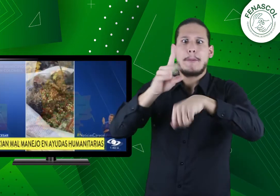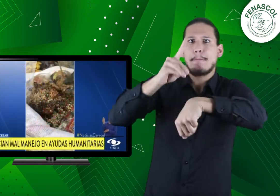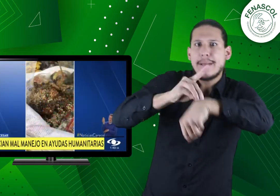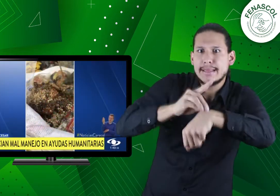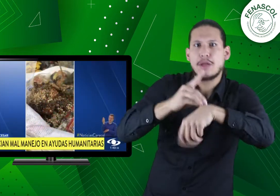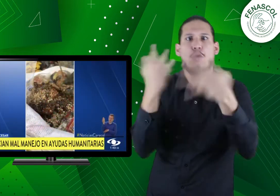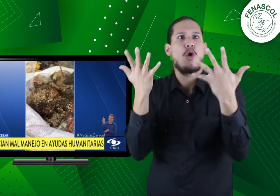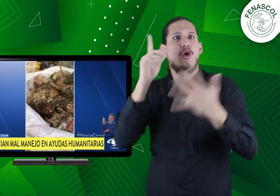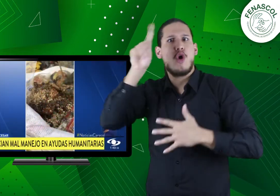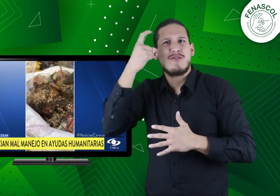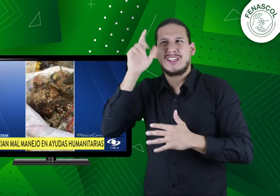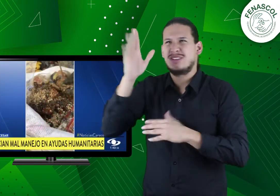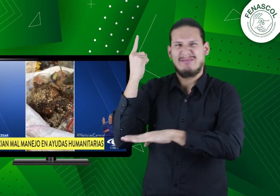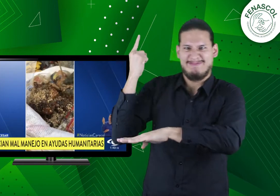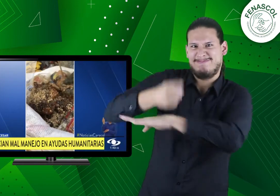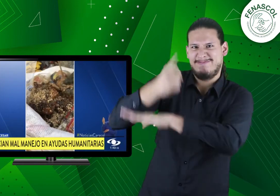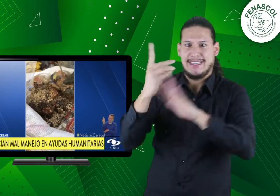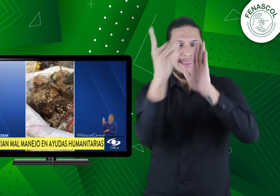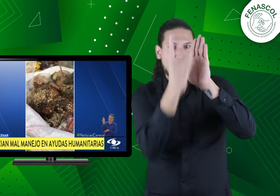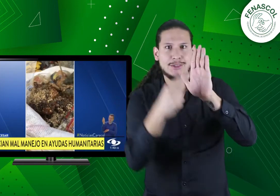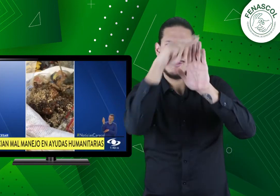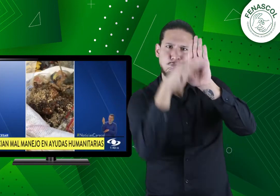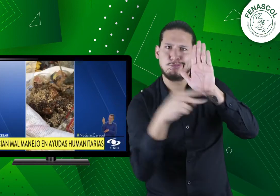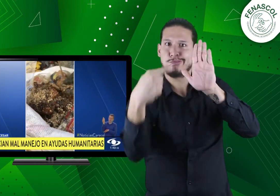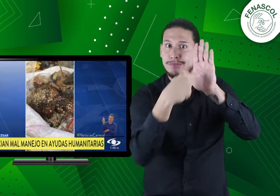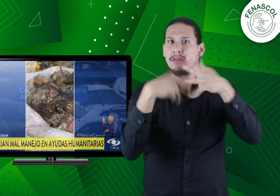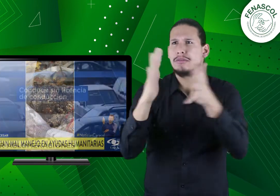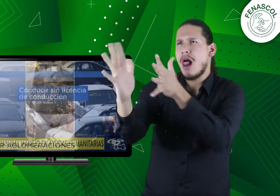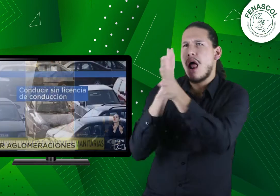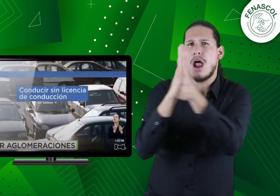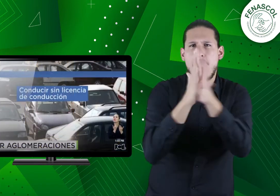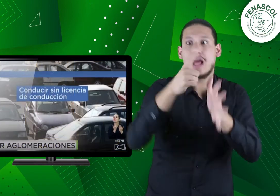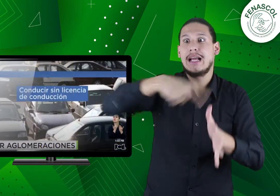el periodo de emergencia para la mitigación de la propagación del virus.